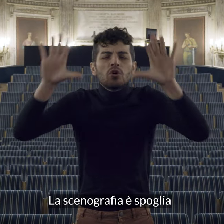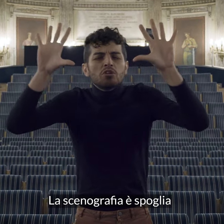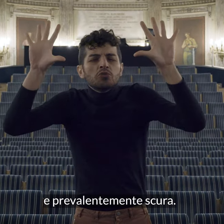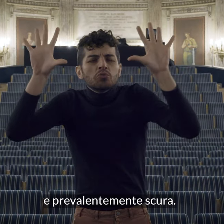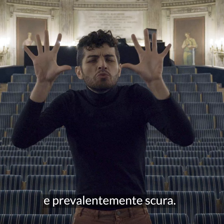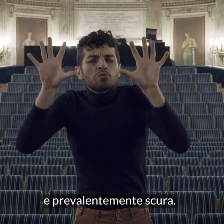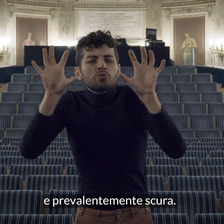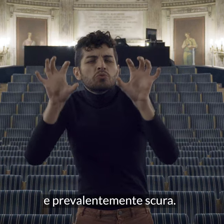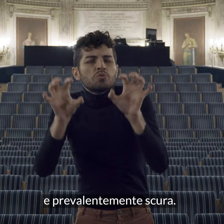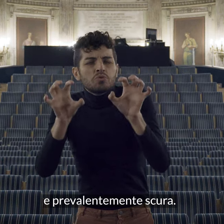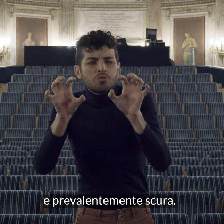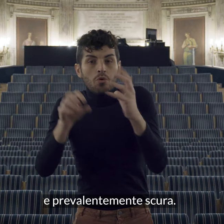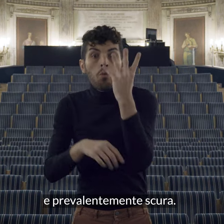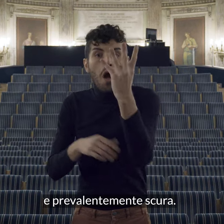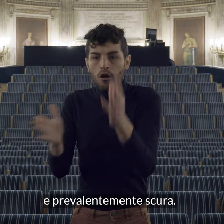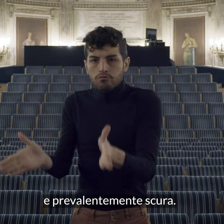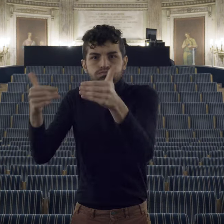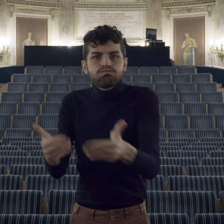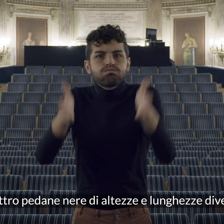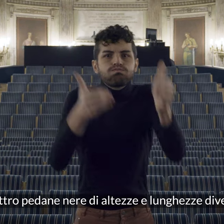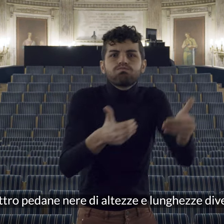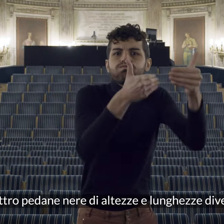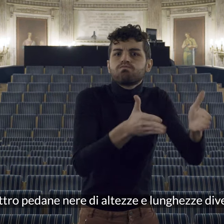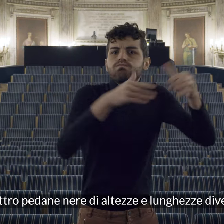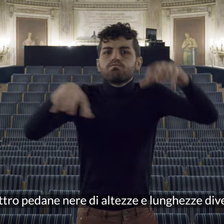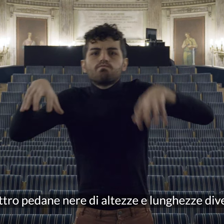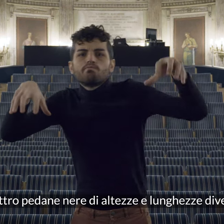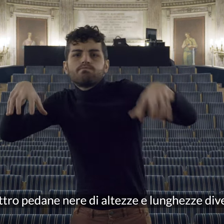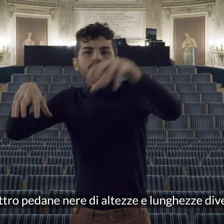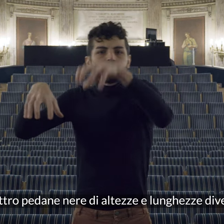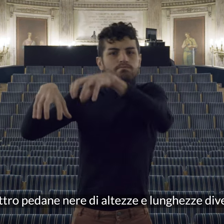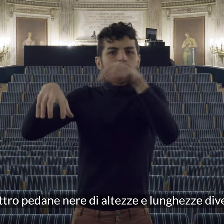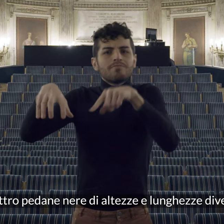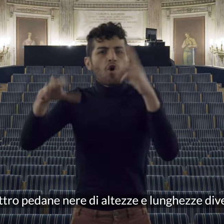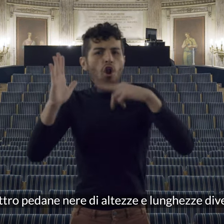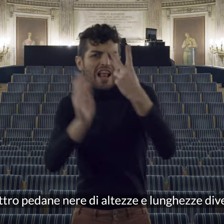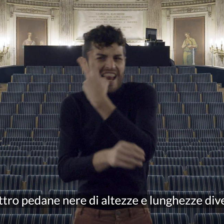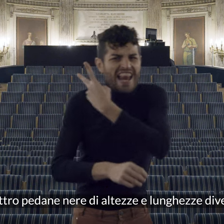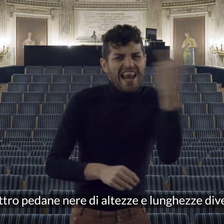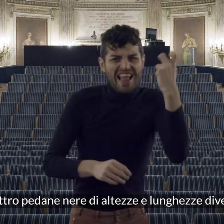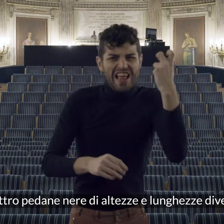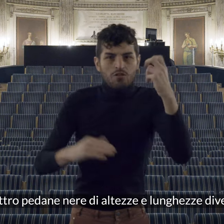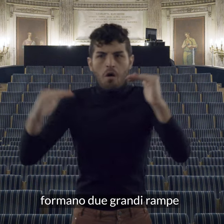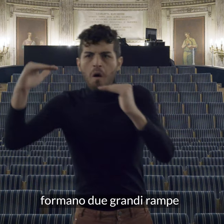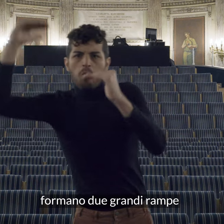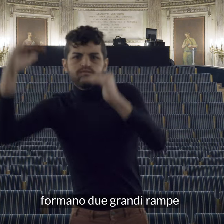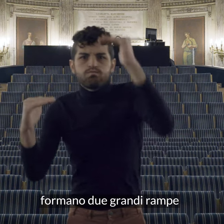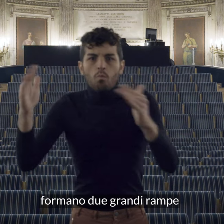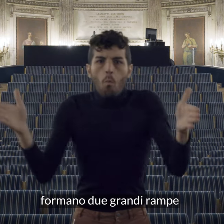e prevalentemente scura quattro pedane nere di altezze e lunghezze diverse formano due